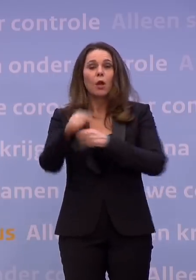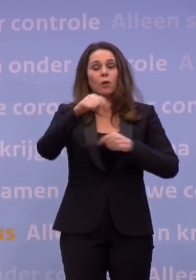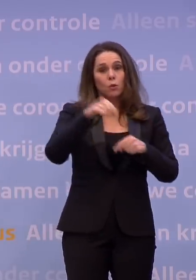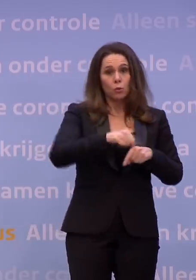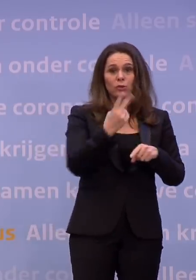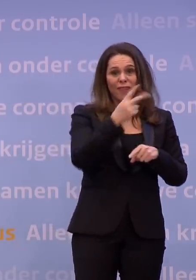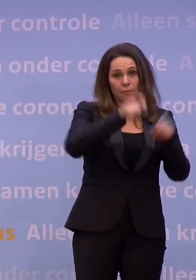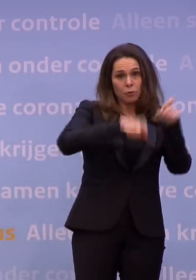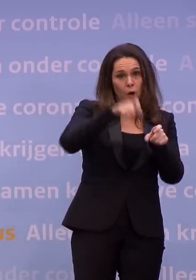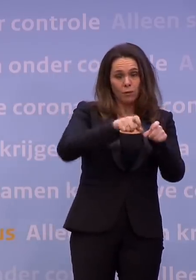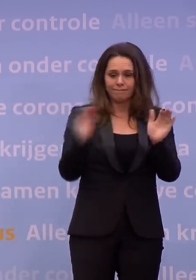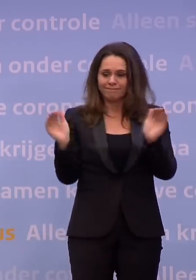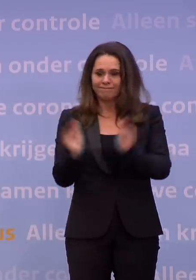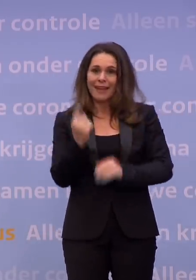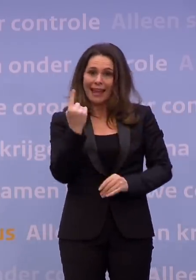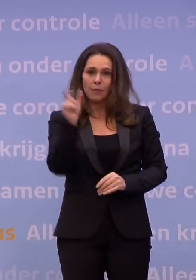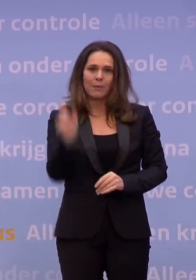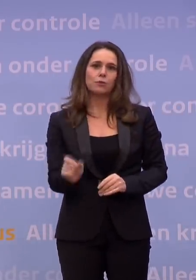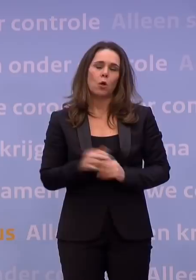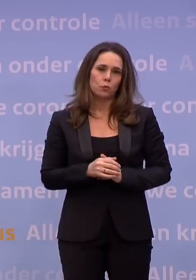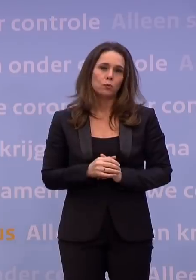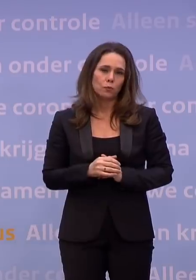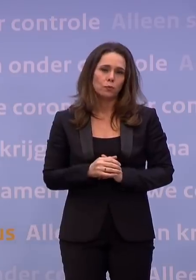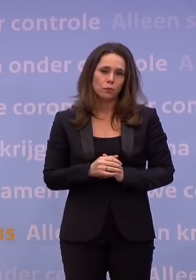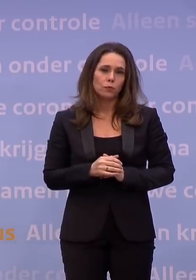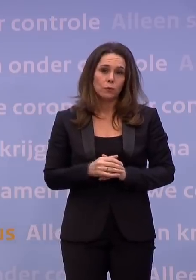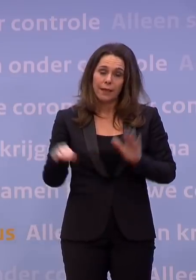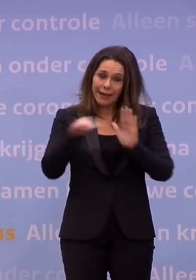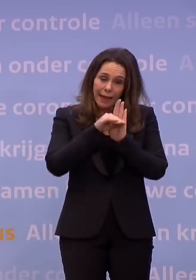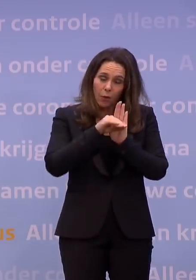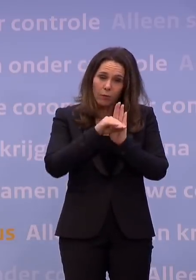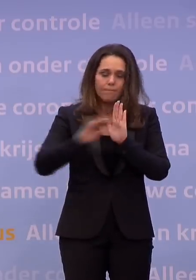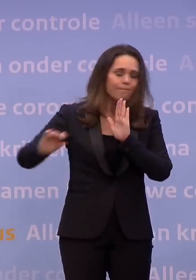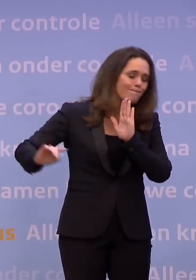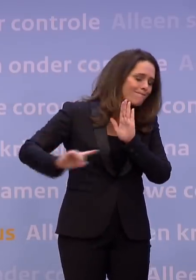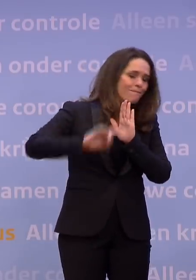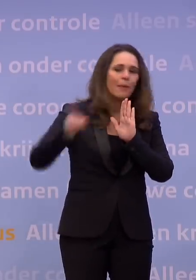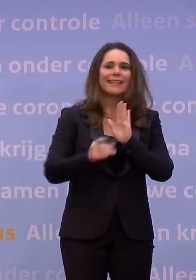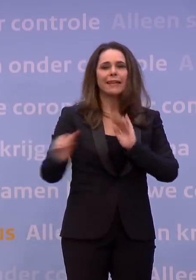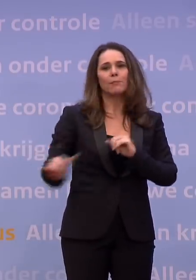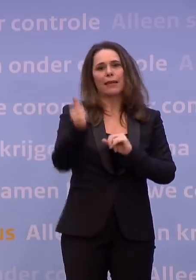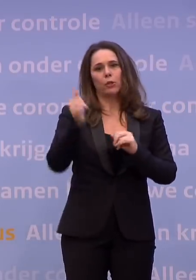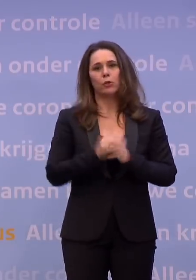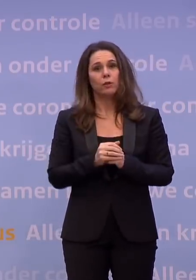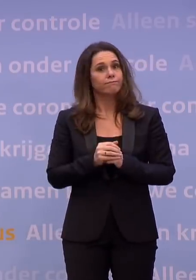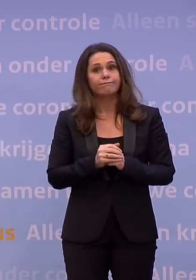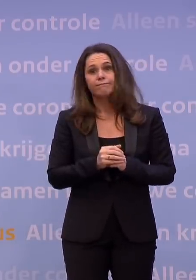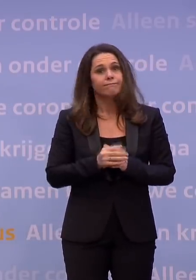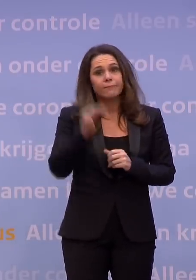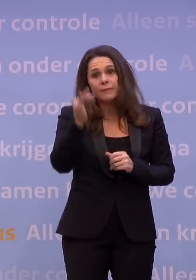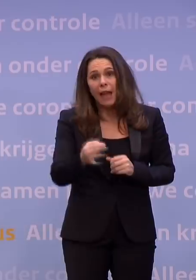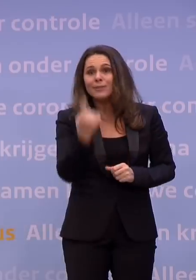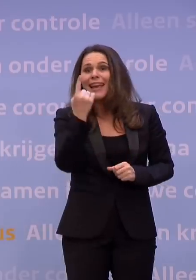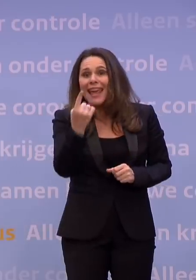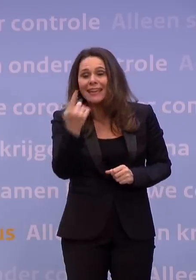personen terug naar één persoon. En die regel gaat onmiddellijk in. Dus ontvang thuis niet meer dan